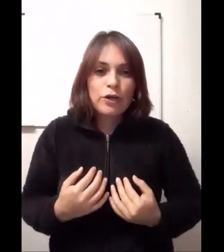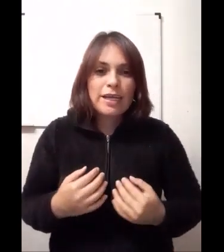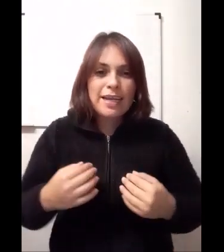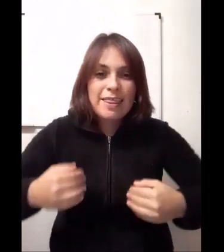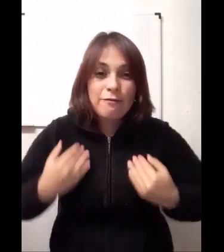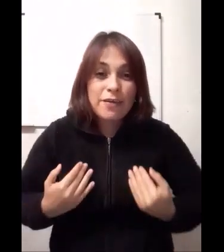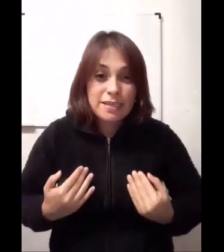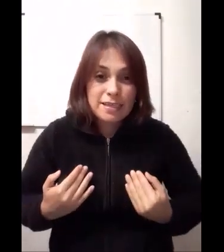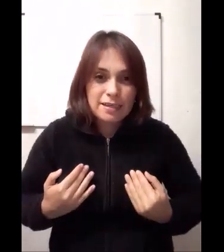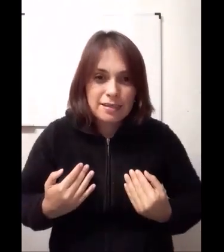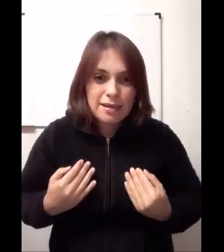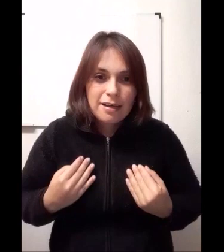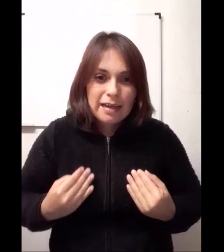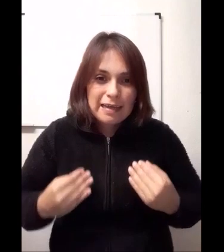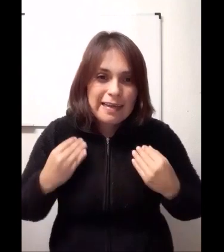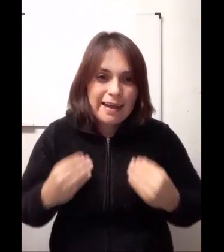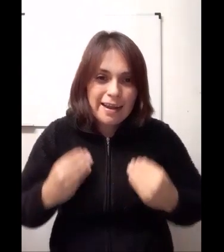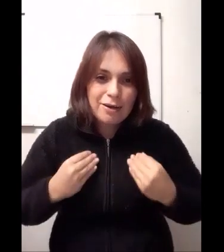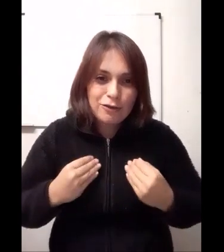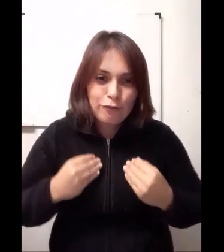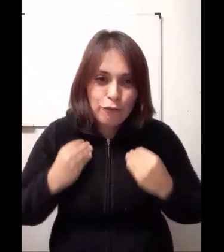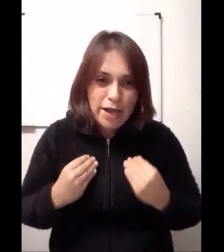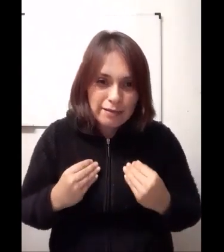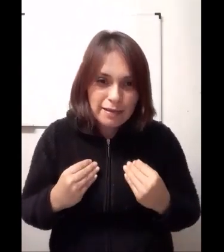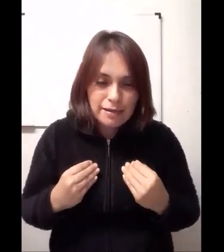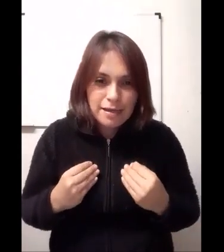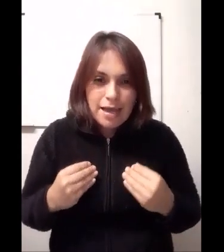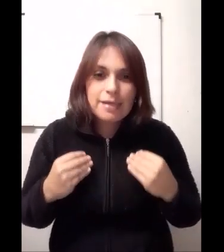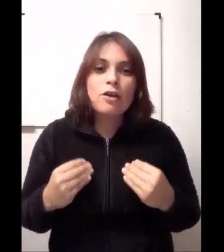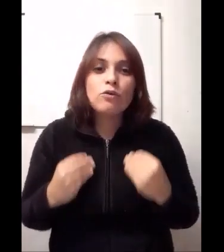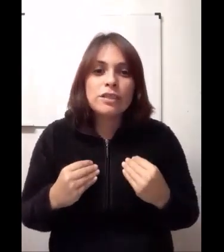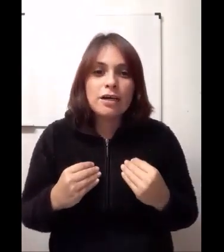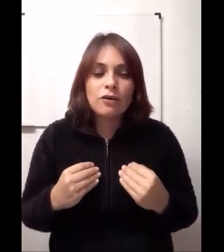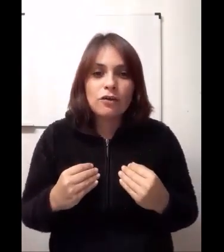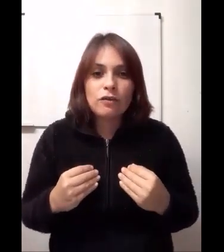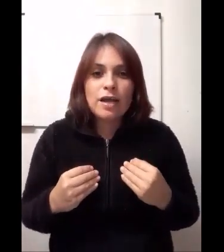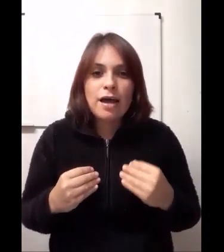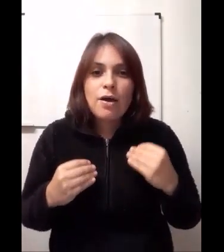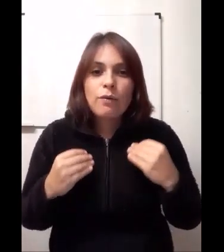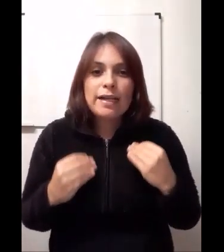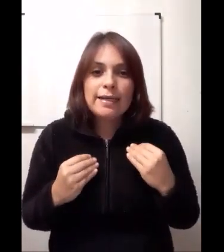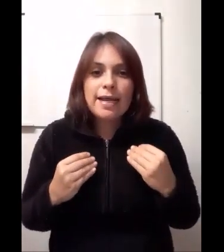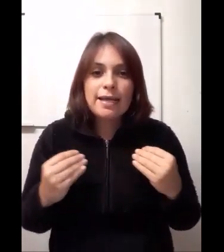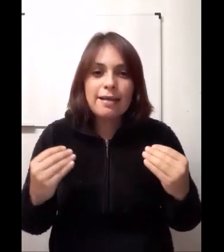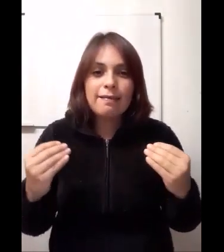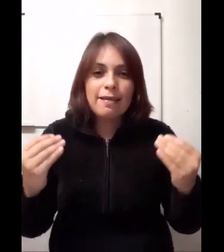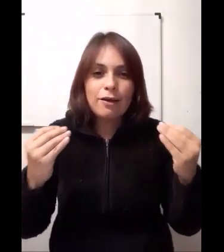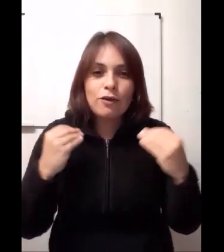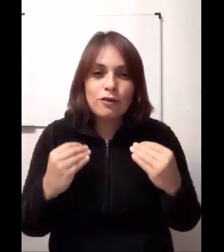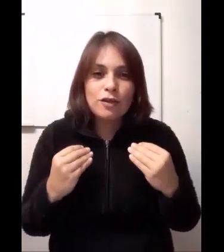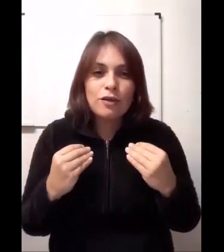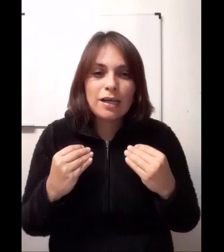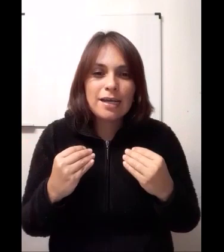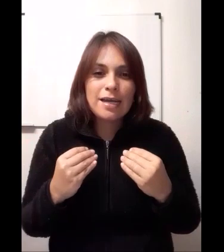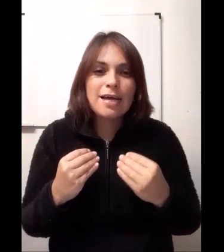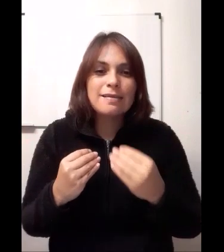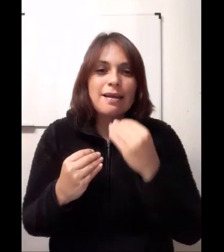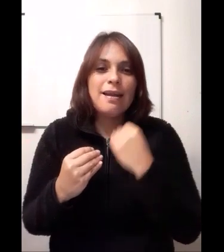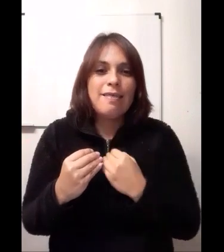genera defensas, guerreros fuertes que luchan contra cualquier agente desconocido que quiera hacerle